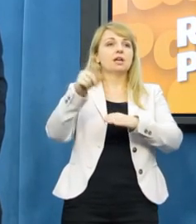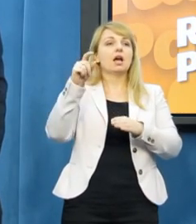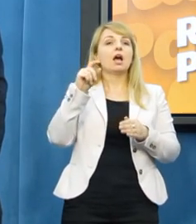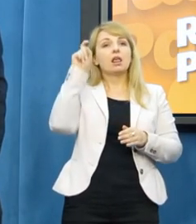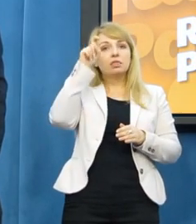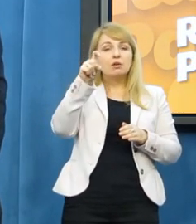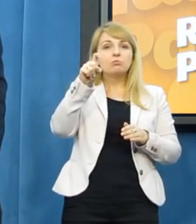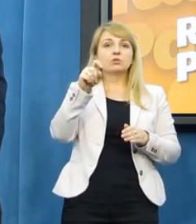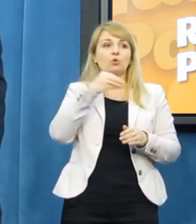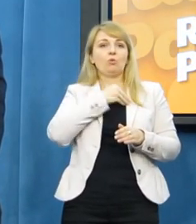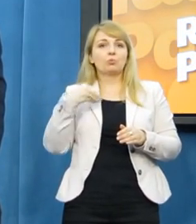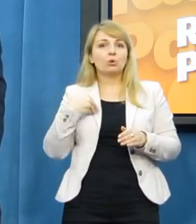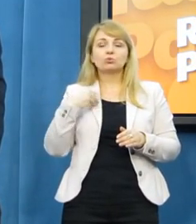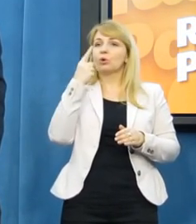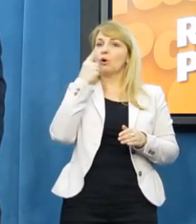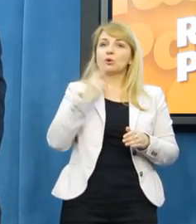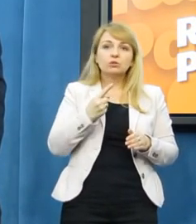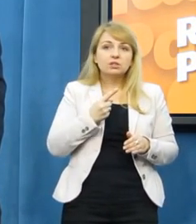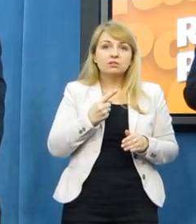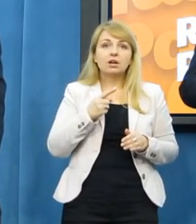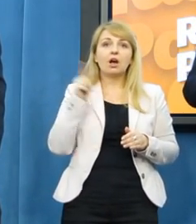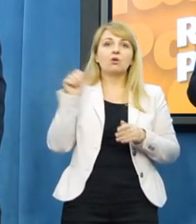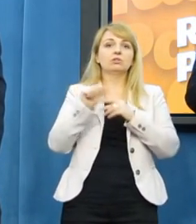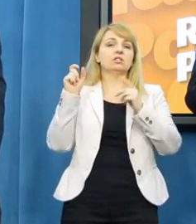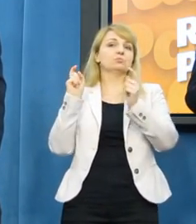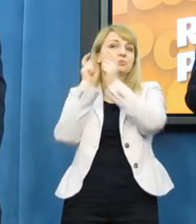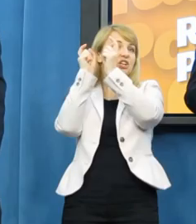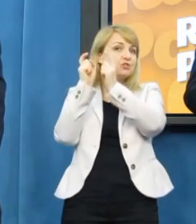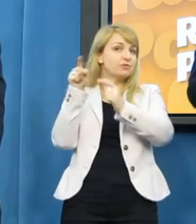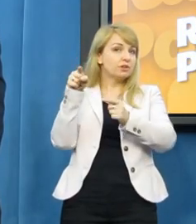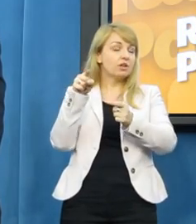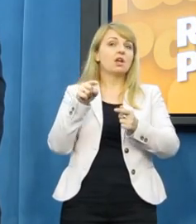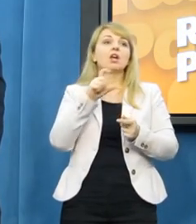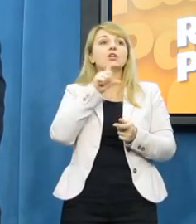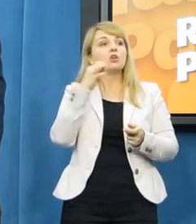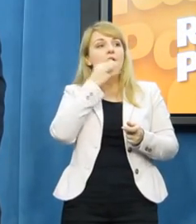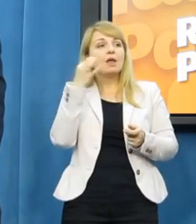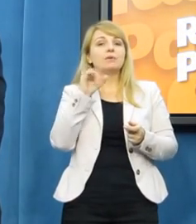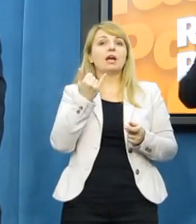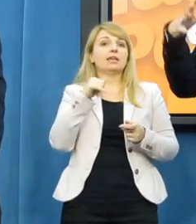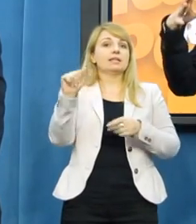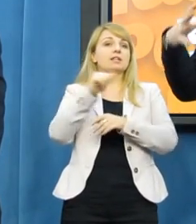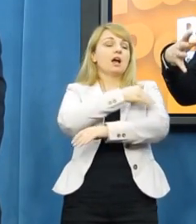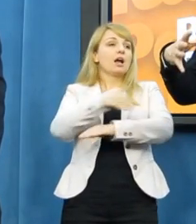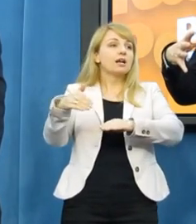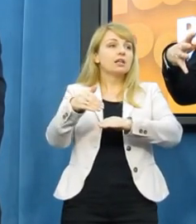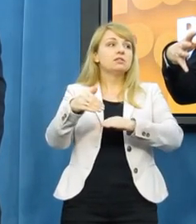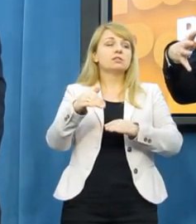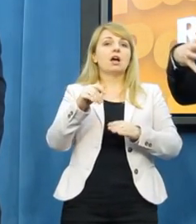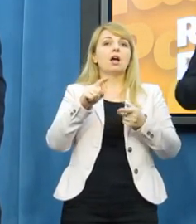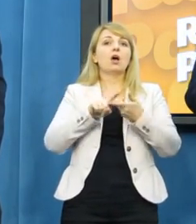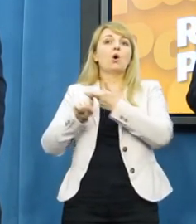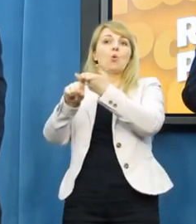Co chce Jarosław Kaczyński, przeciwnicy paktu fiskalnego? Czy będzie lepiej dla Polski, jeśli będzie granica Unia Europejska-Rosja?